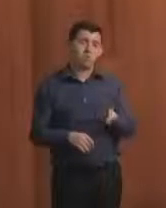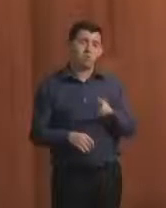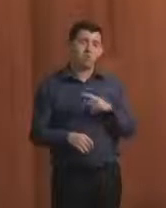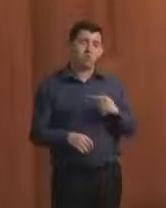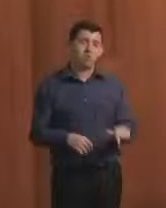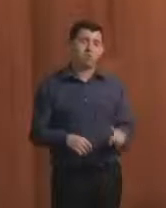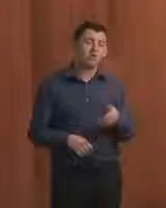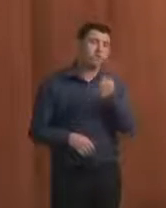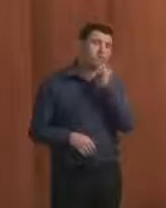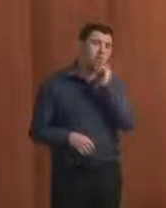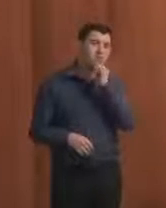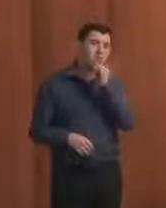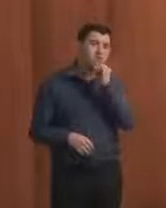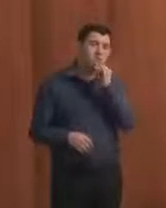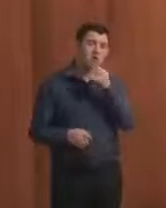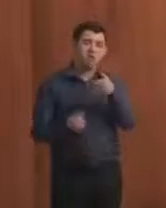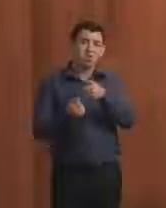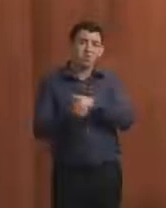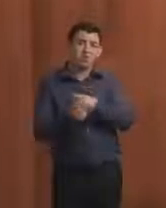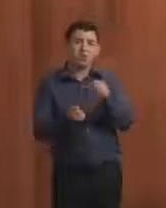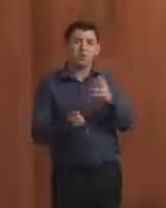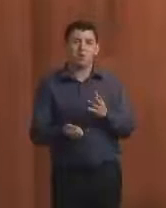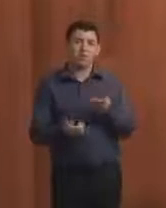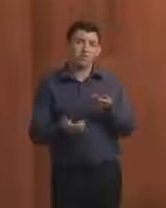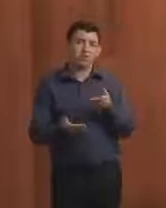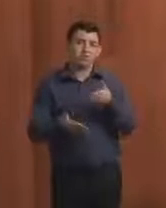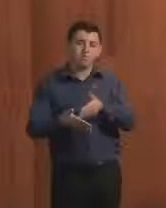a quem tem um acesso limitado.